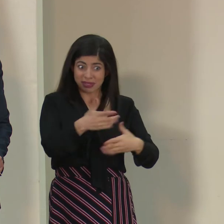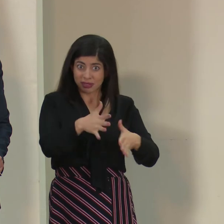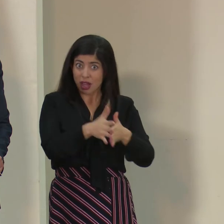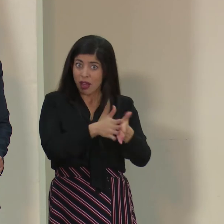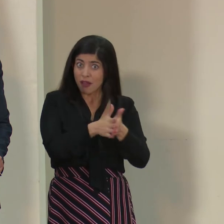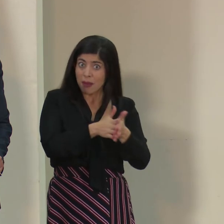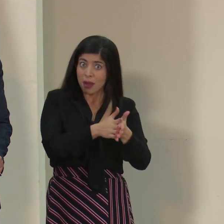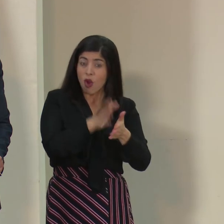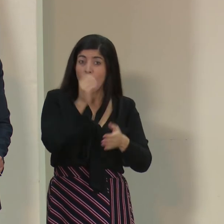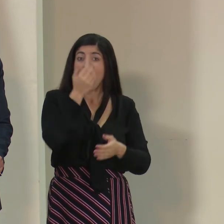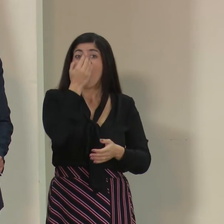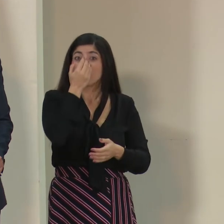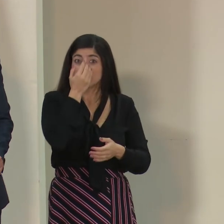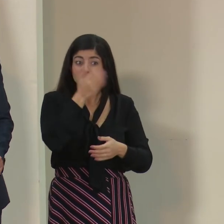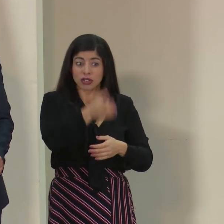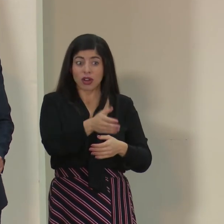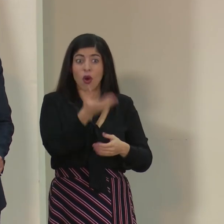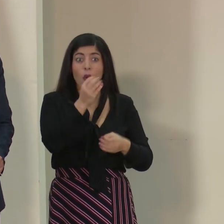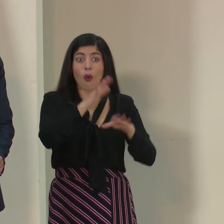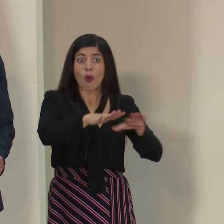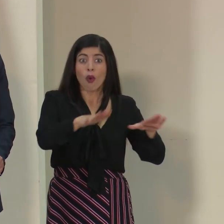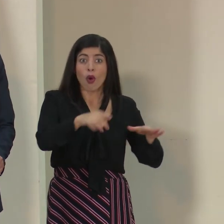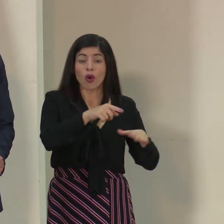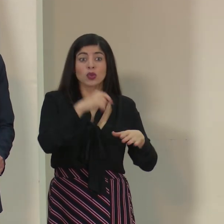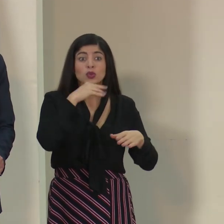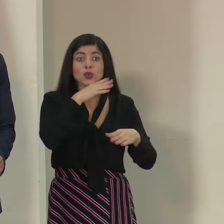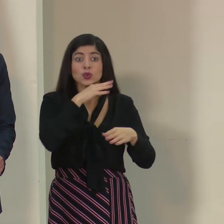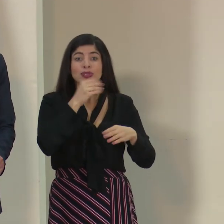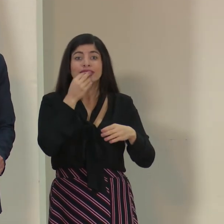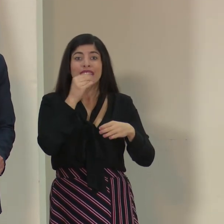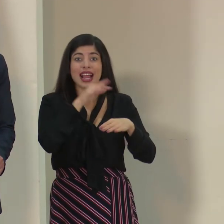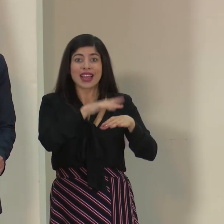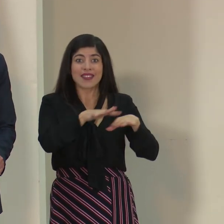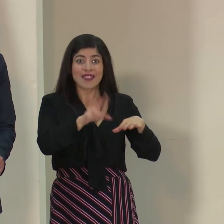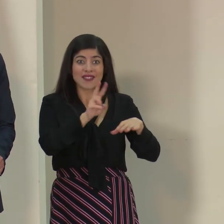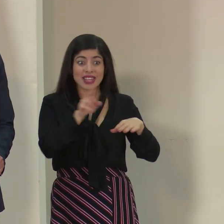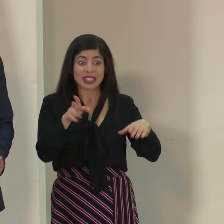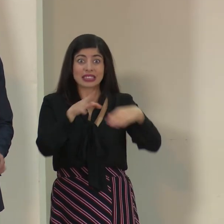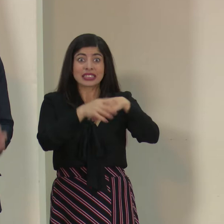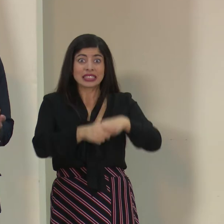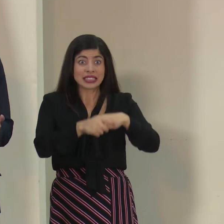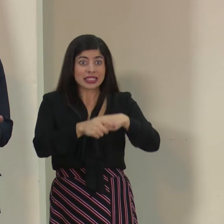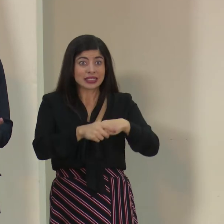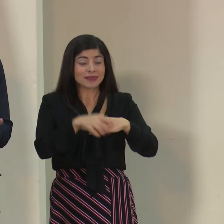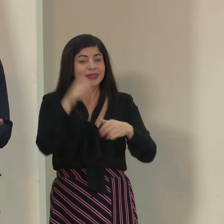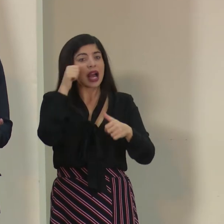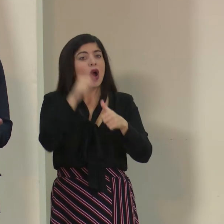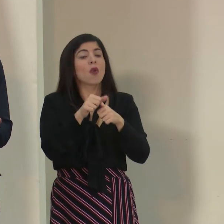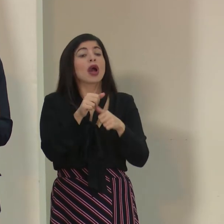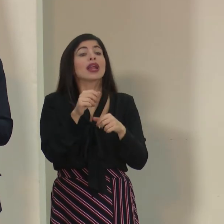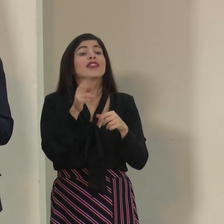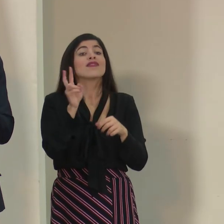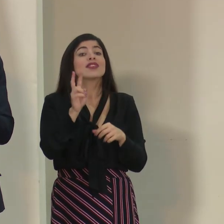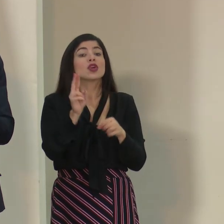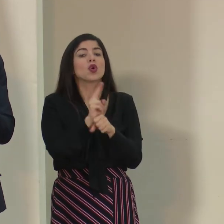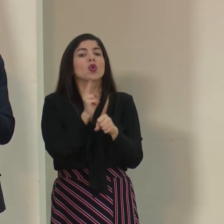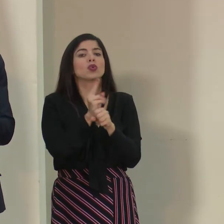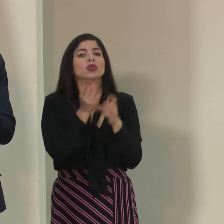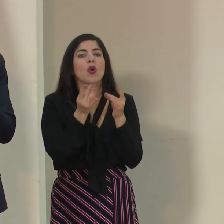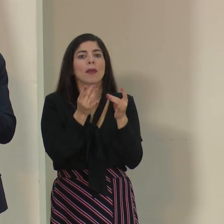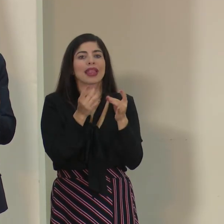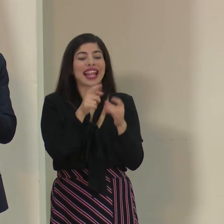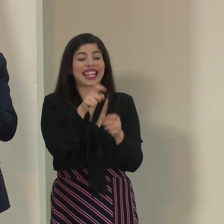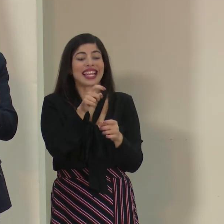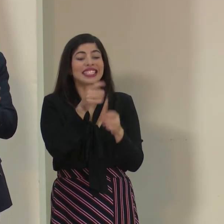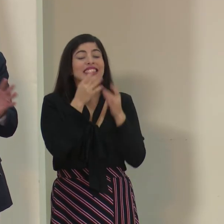las manos o estornudó, como le digo, tocó un objeto que tenía la gotita de saliva donde va el virus. Recuerden que el virus se protege en la humedad y ocupa la gotita de